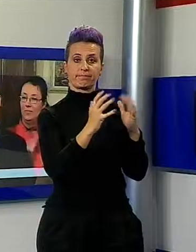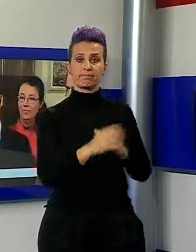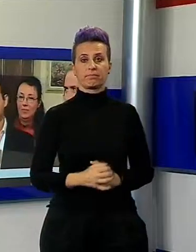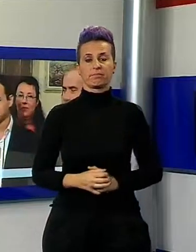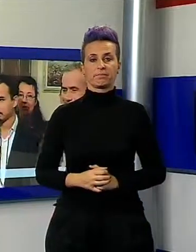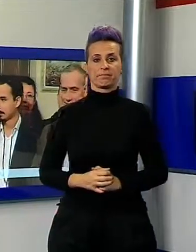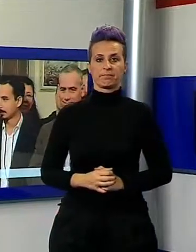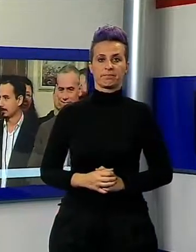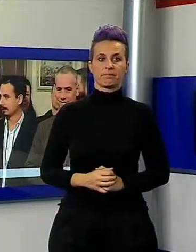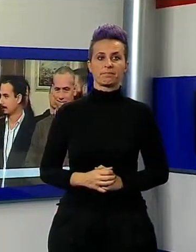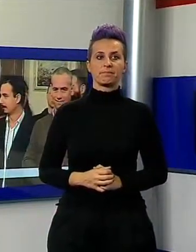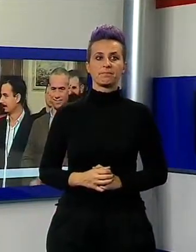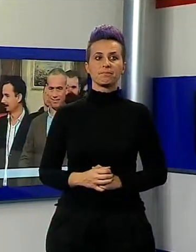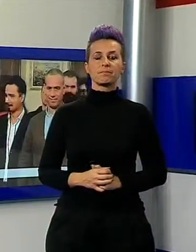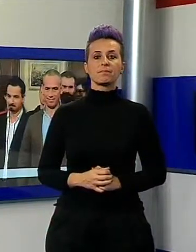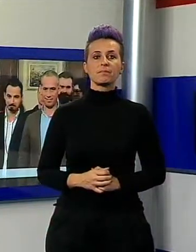grave.